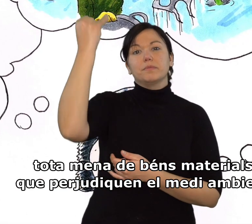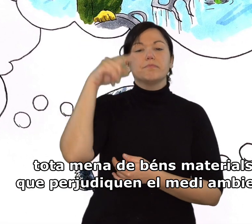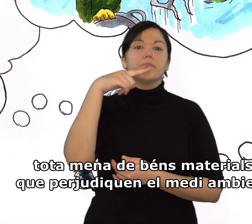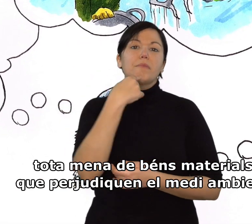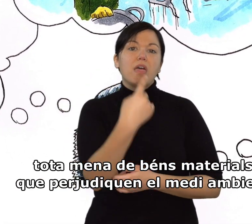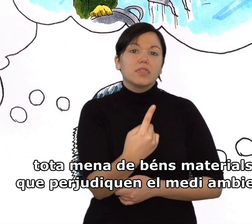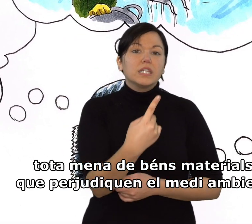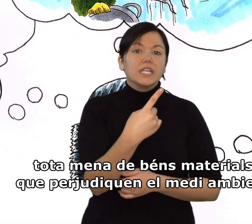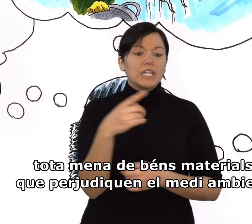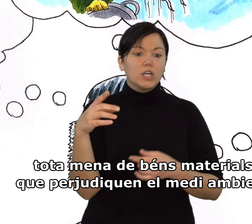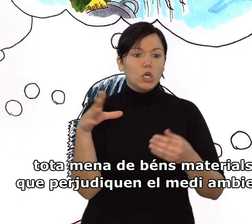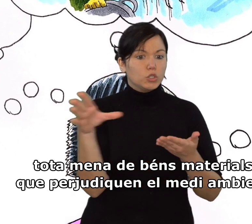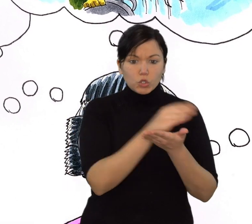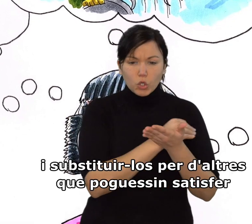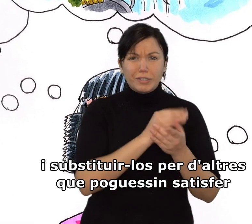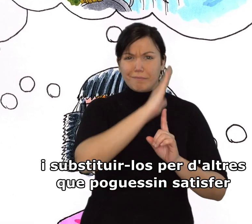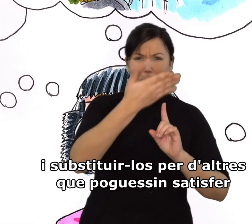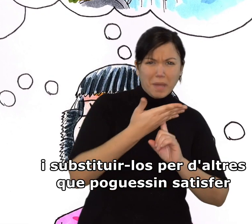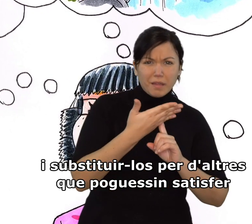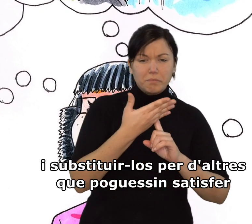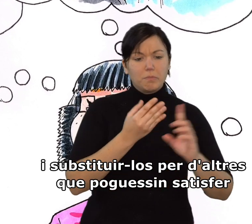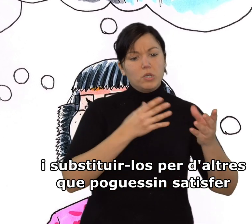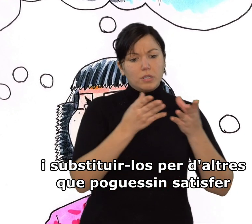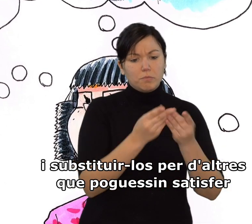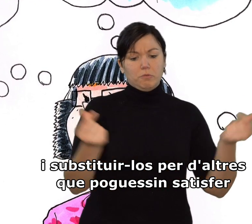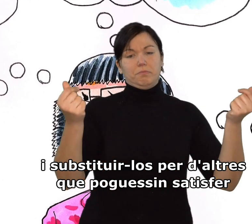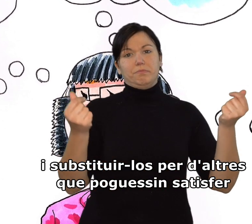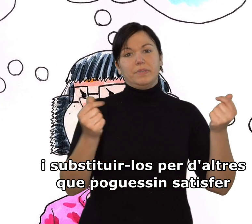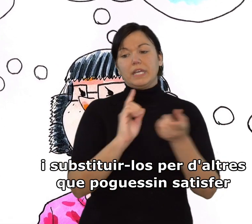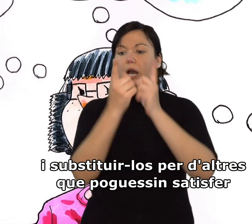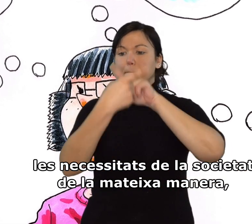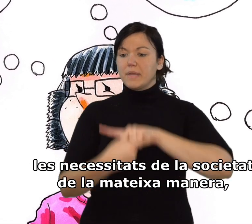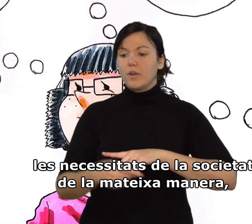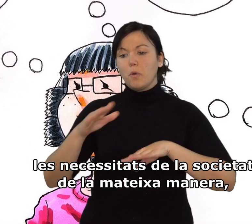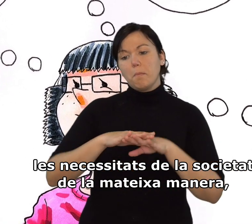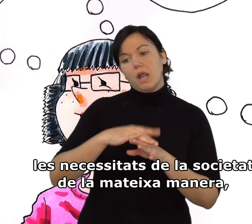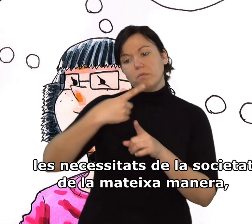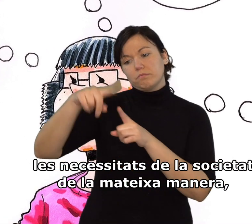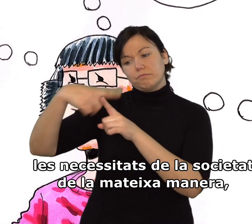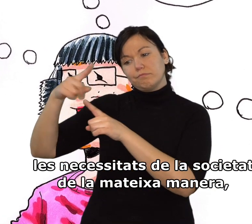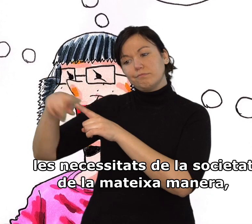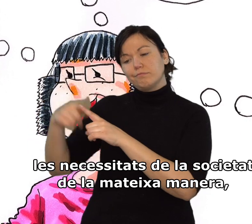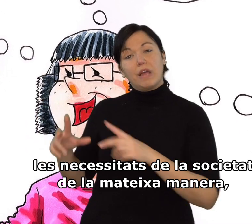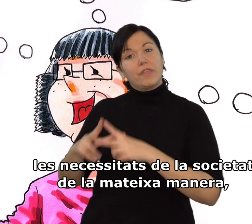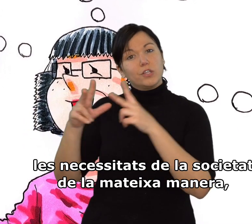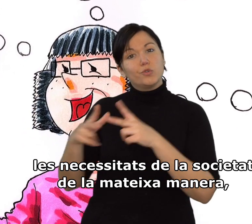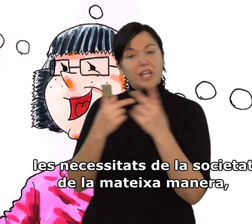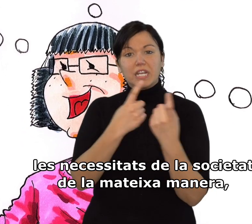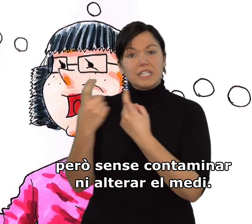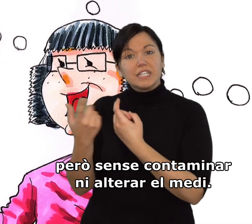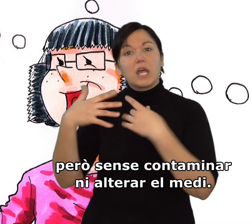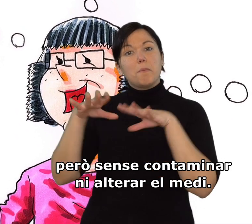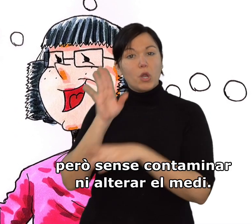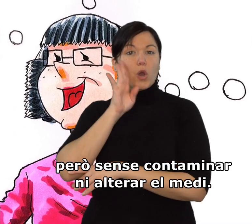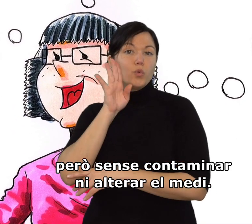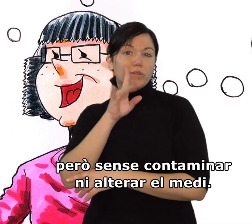béns materials que perjudiquen el medi ambient i substituir-los per d'altres que poguessin satisfer les necessitats de la societat de la mateixa manera,